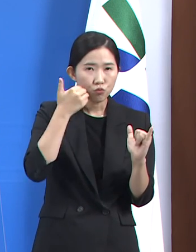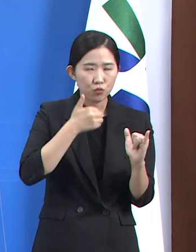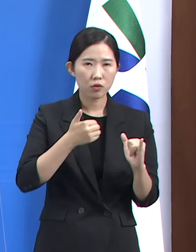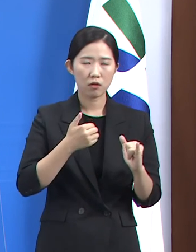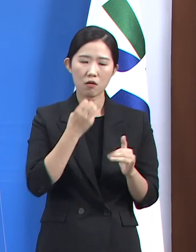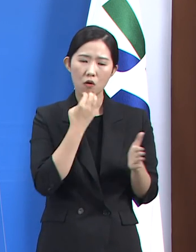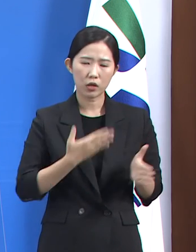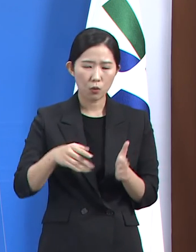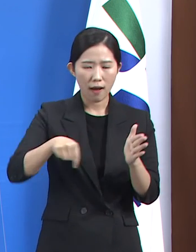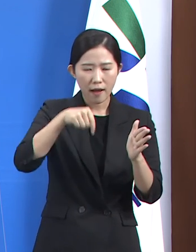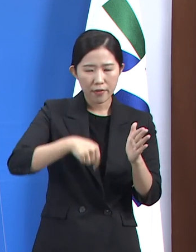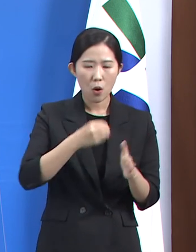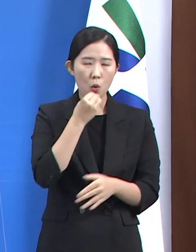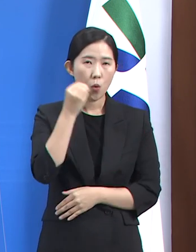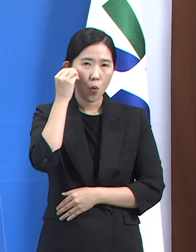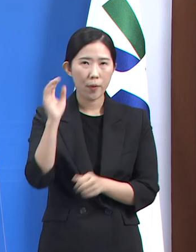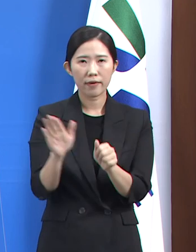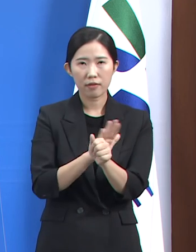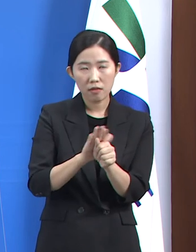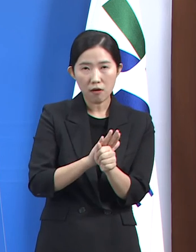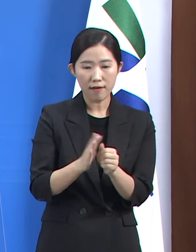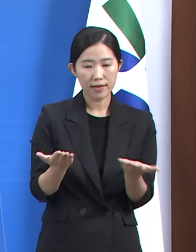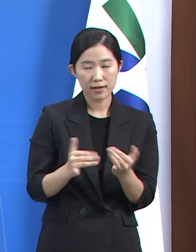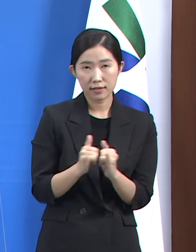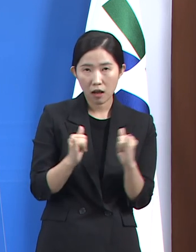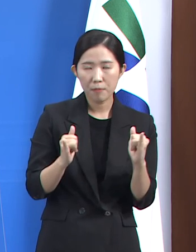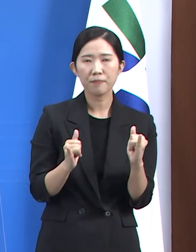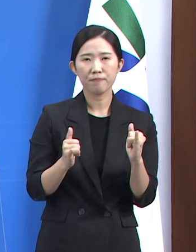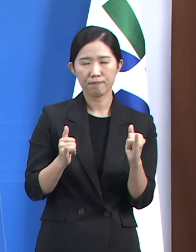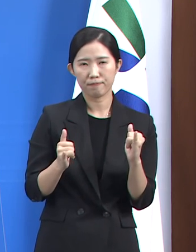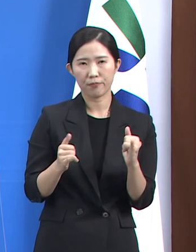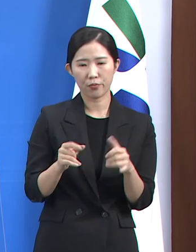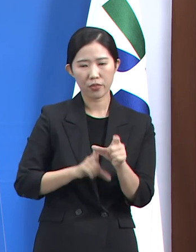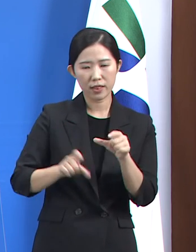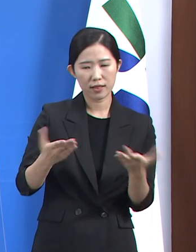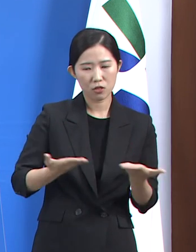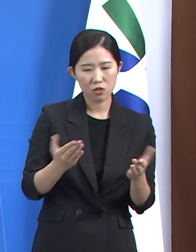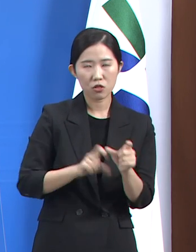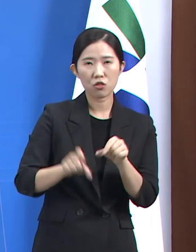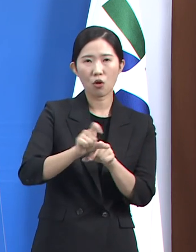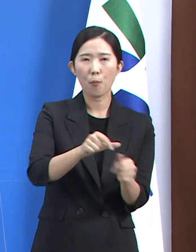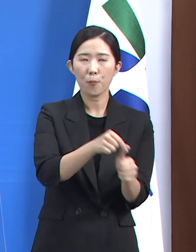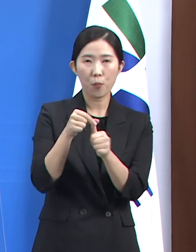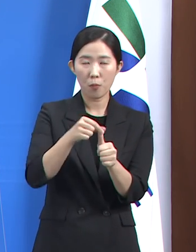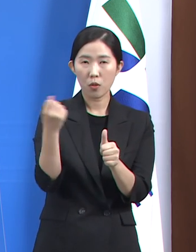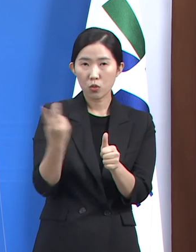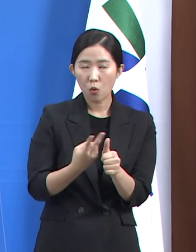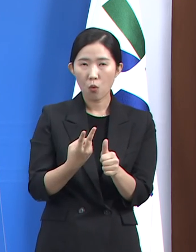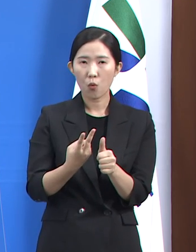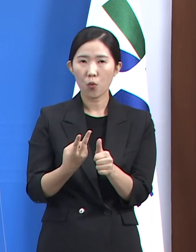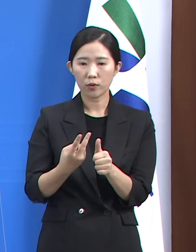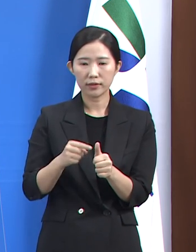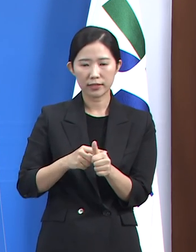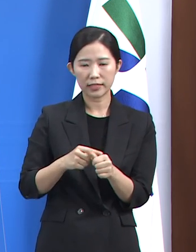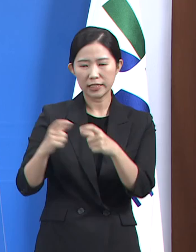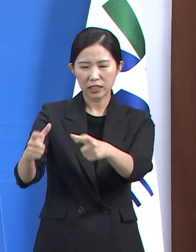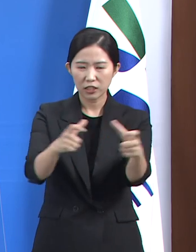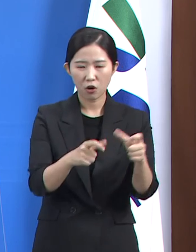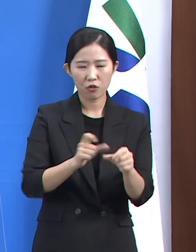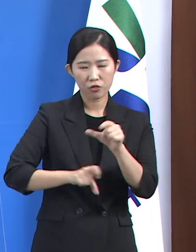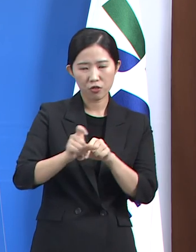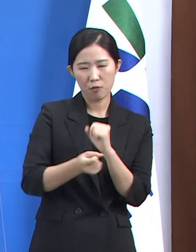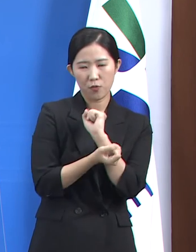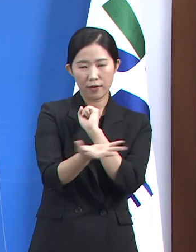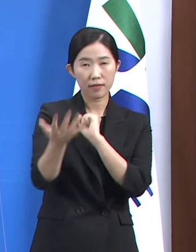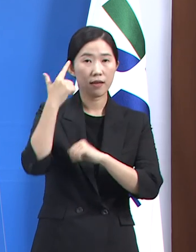인력을 충원하고 또 한편으로는 시군에서 협력병원과 협조하여 시군으로 확대하는 것을 추진하고 있습니다.